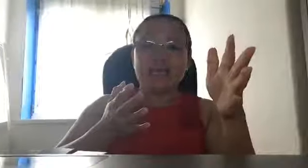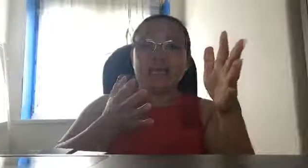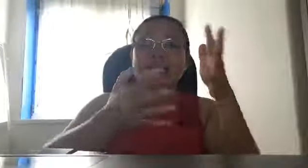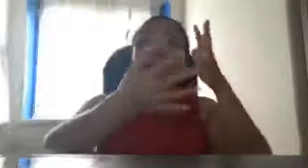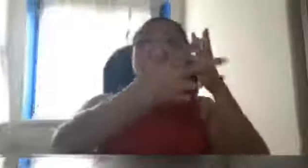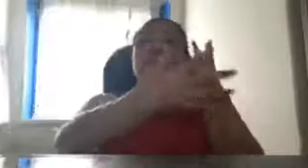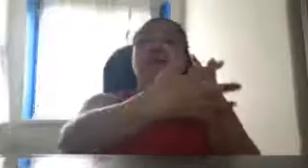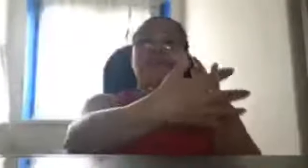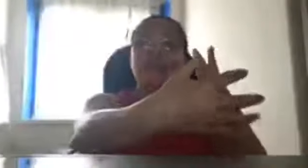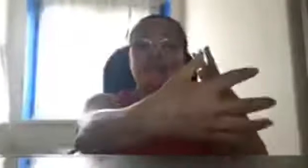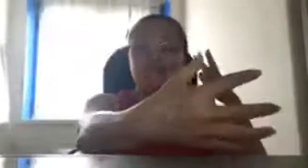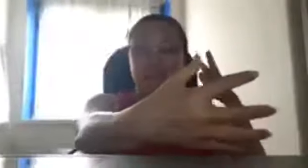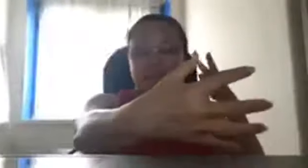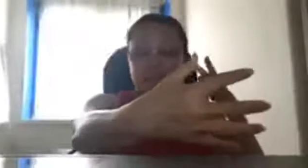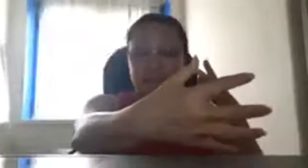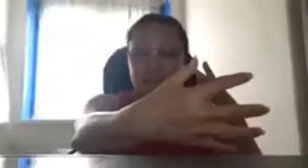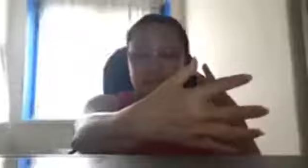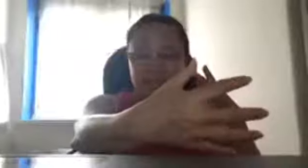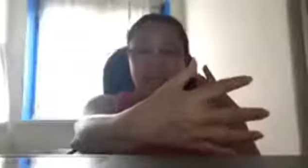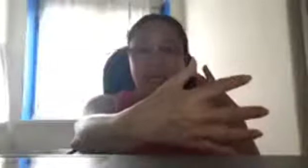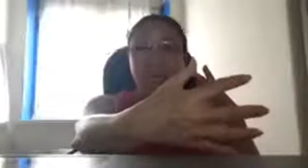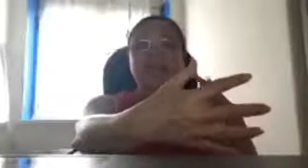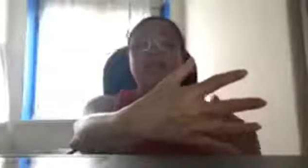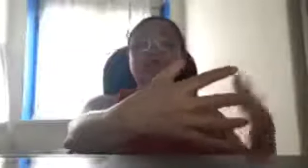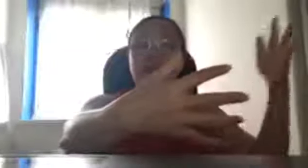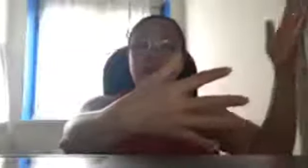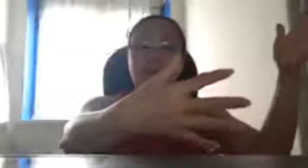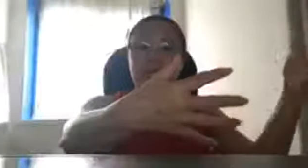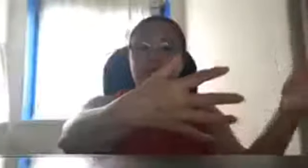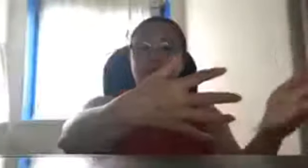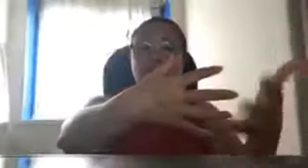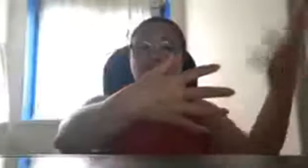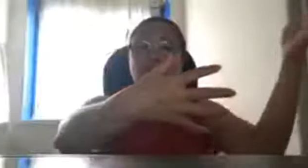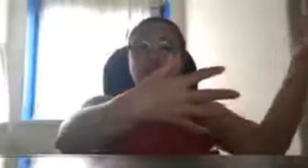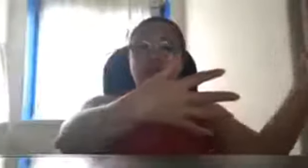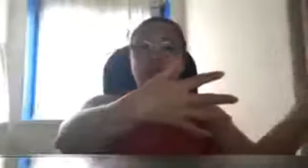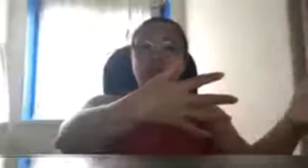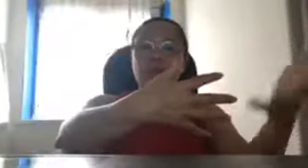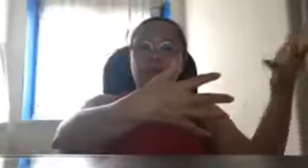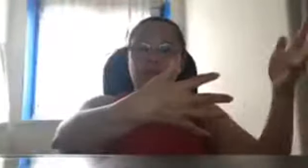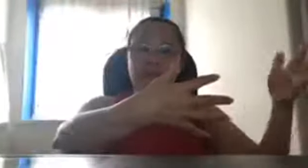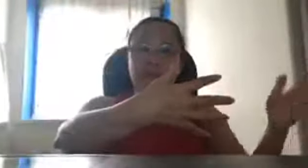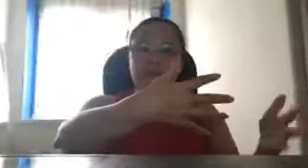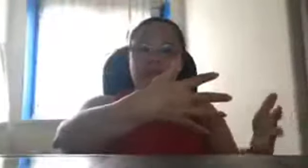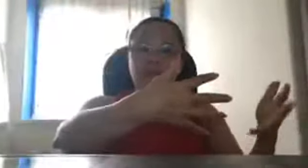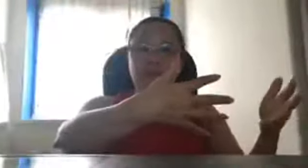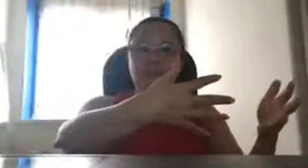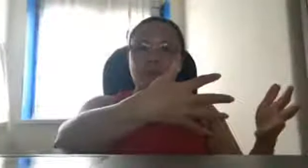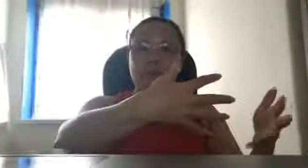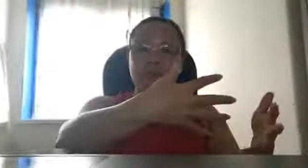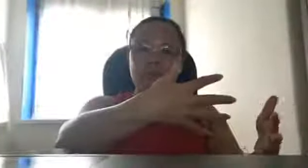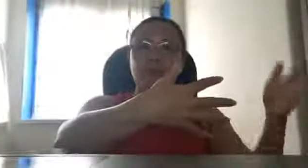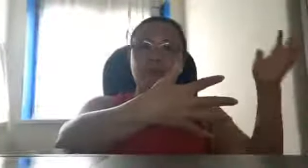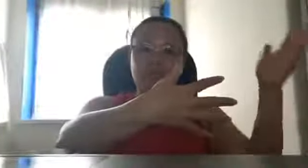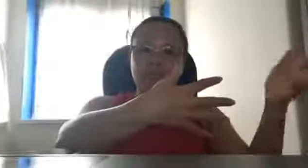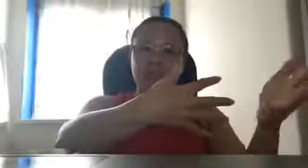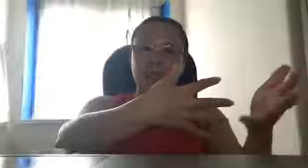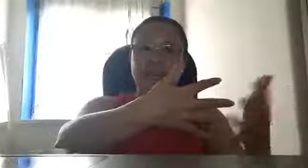itrinap lang ng China na hindi makapasok yung mga submarine with missiles